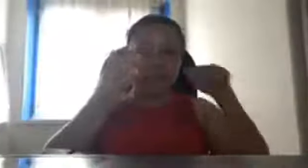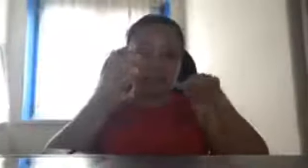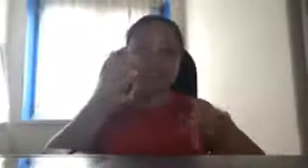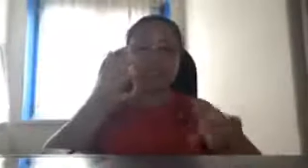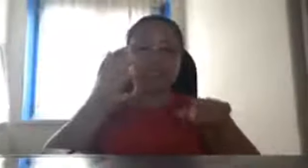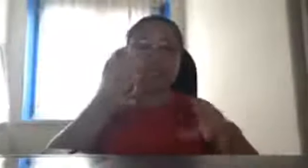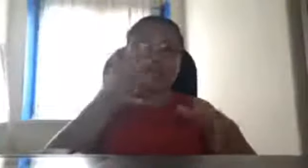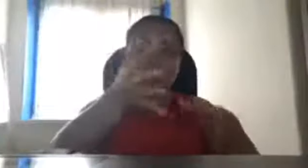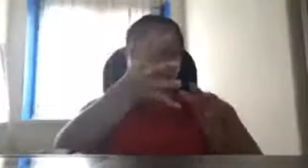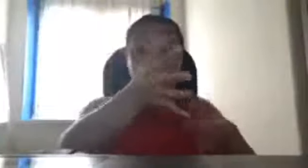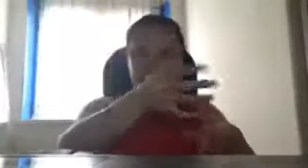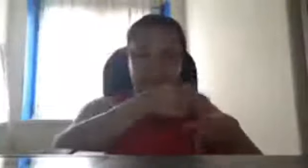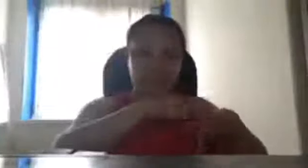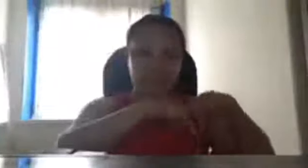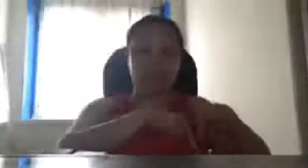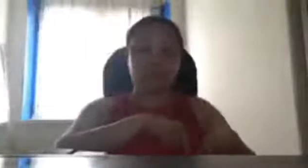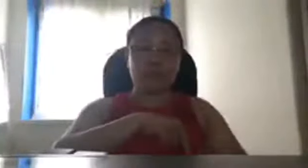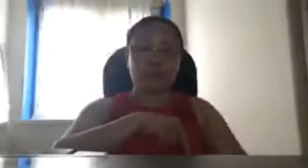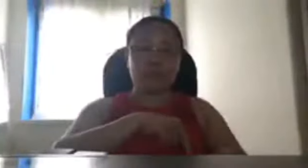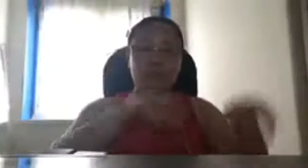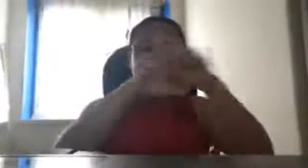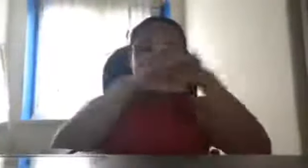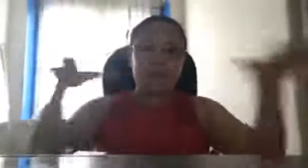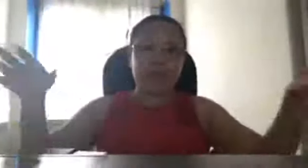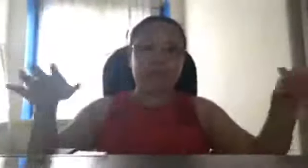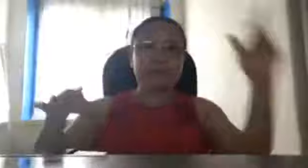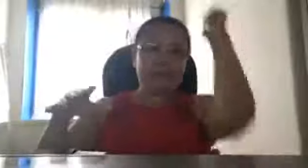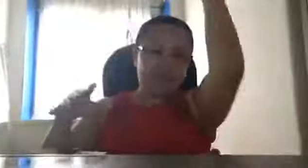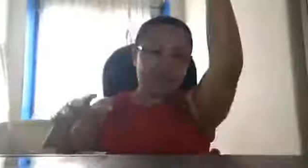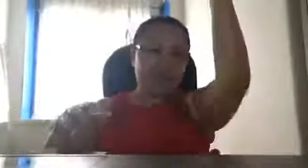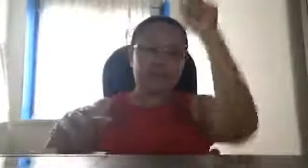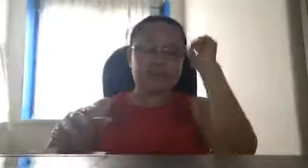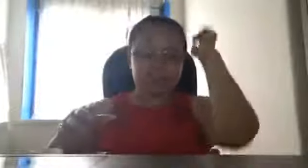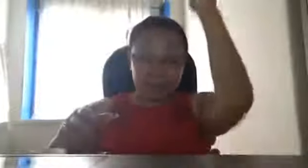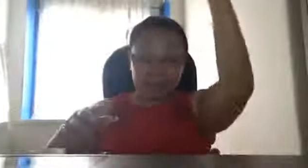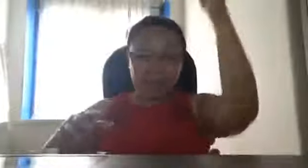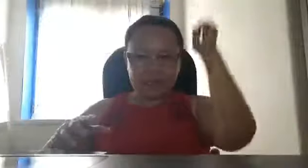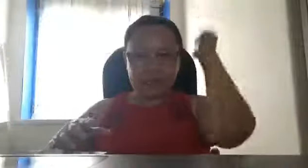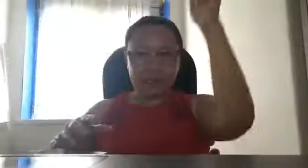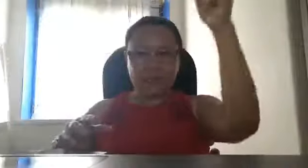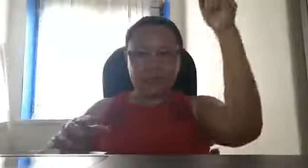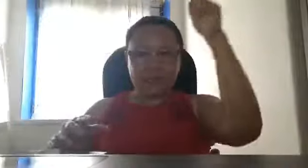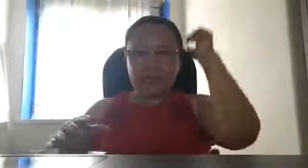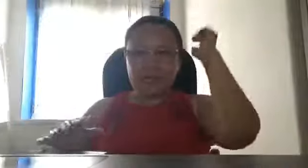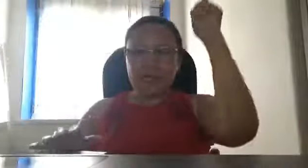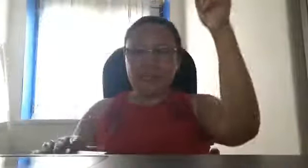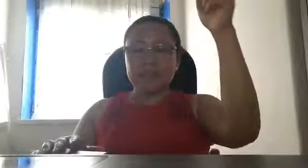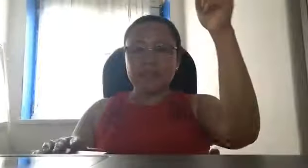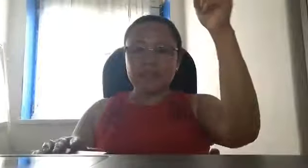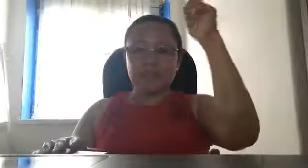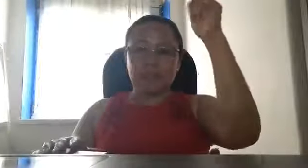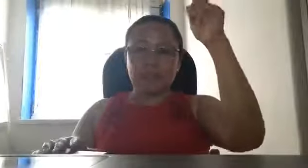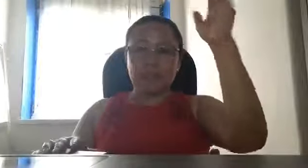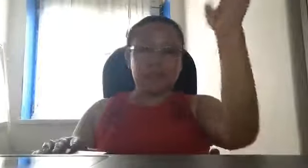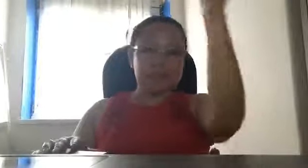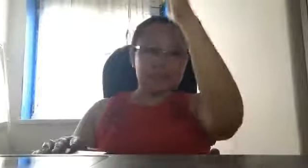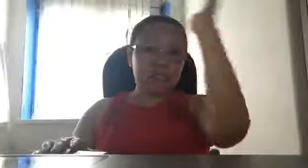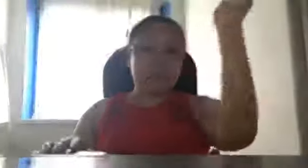kanilang detector radar underwater land and and and space